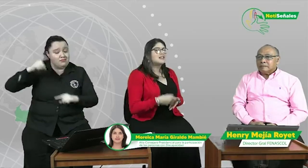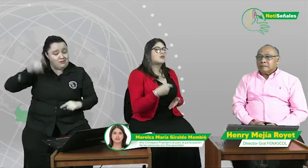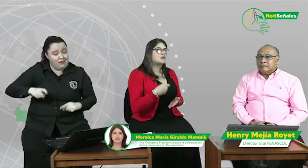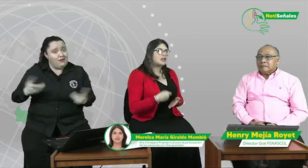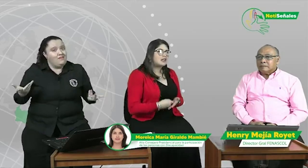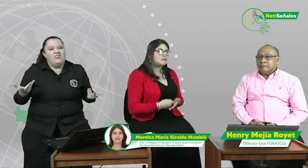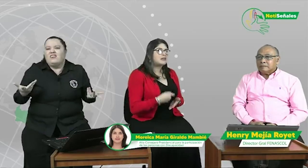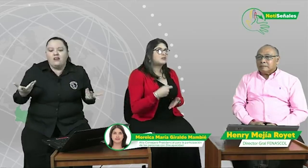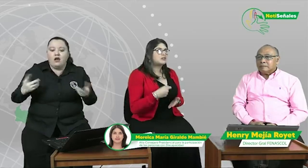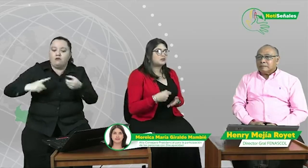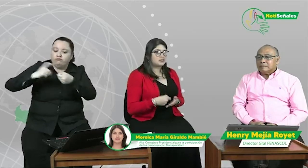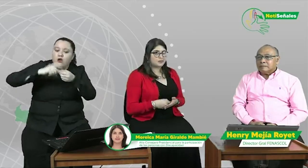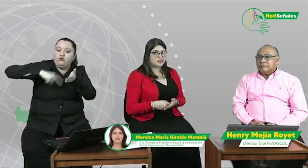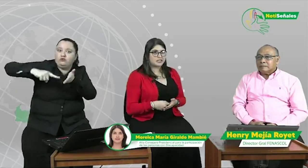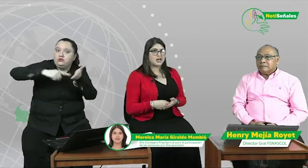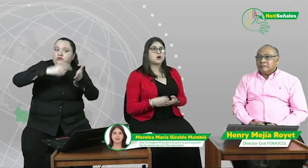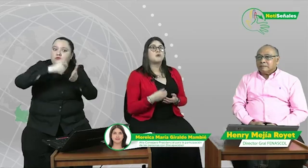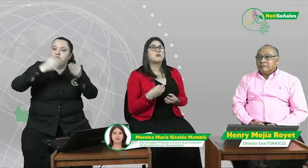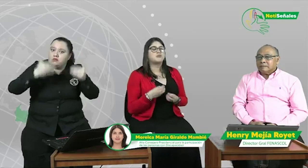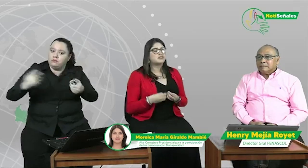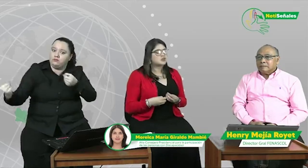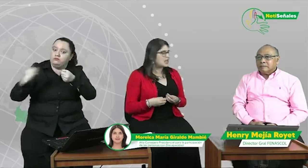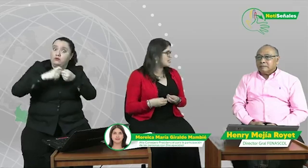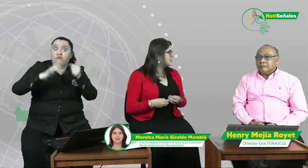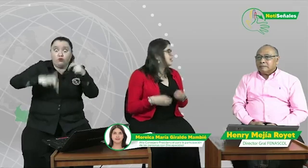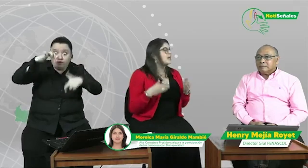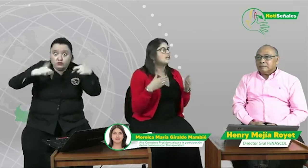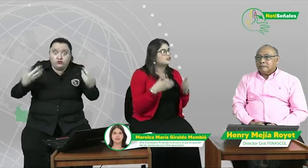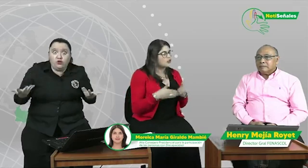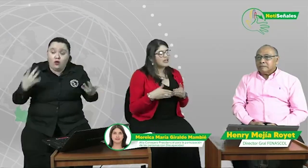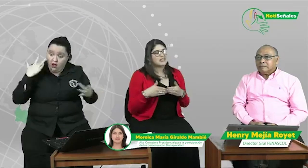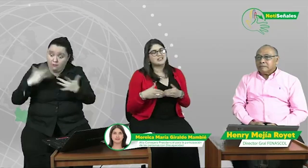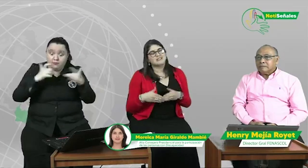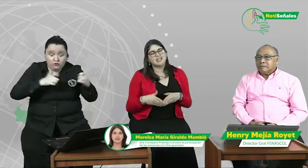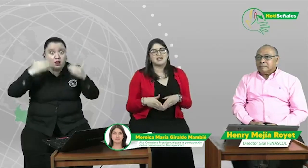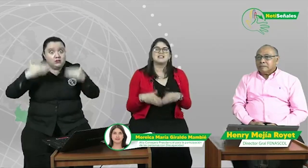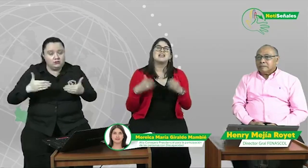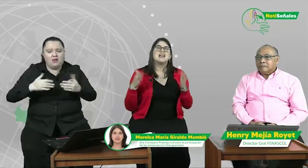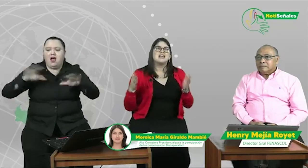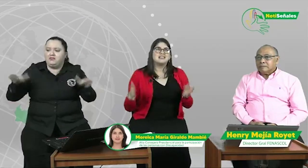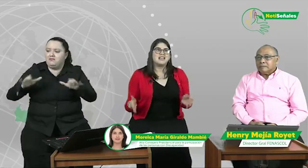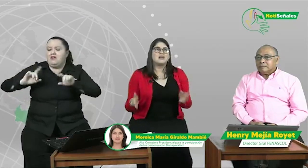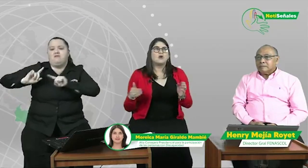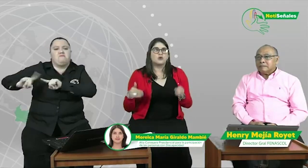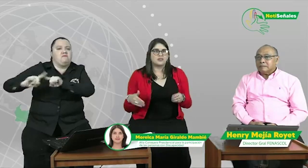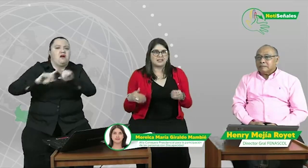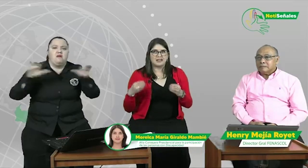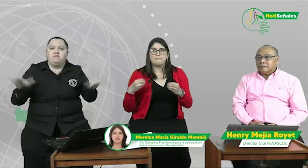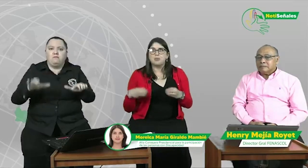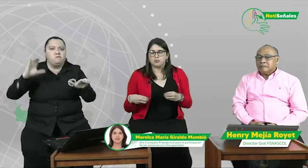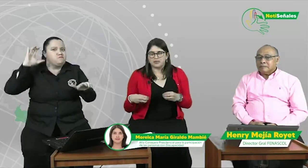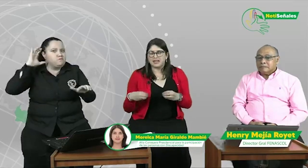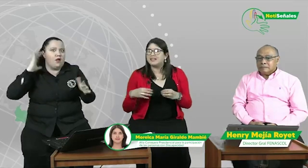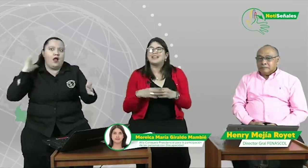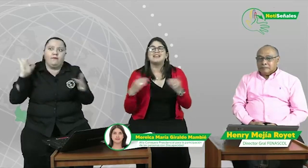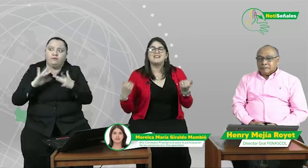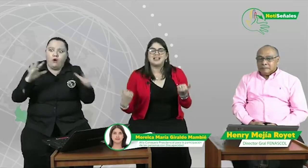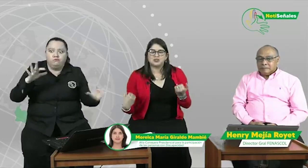contratar personas con discapacidad como profesionales en todas las actividades del orden, del nivel nacional